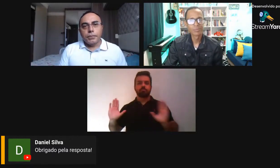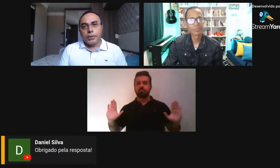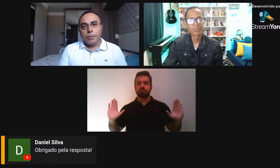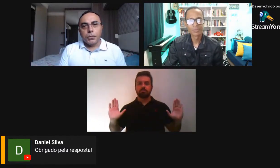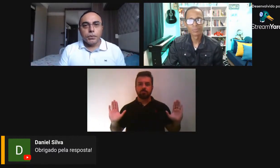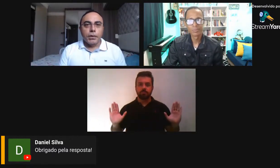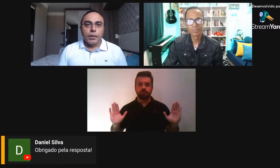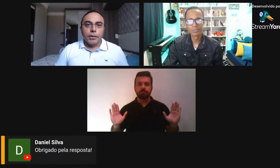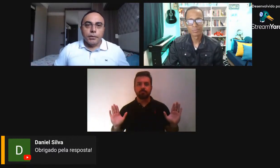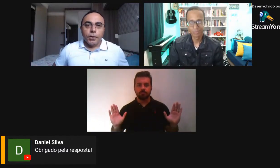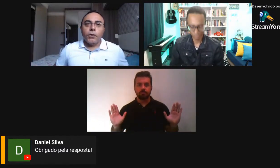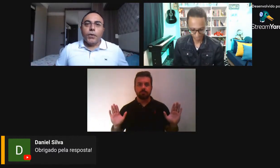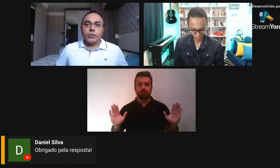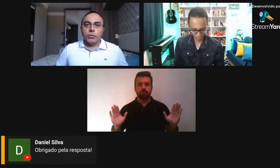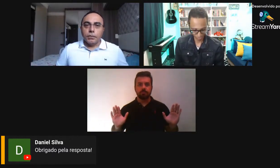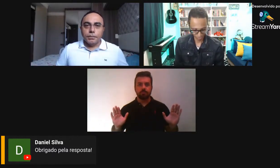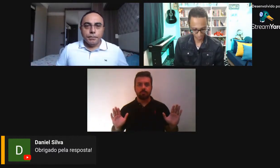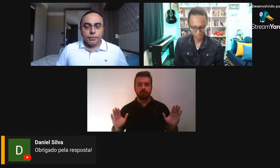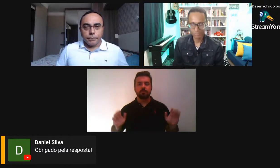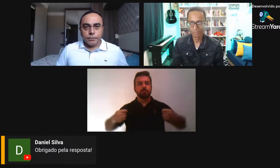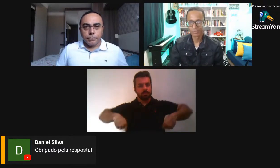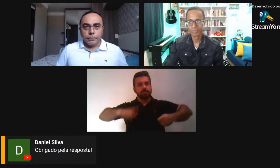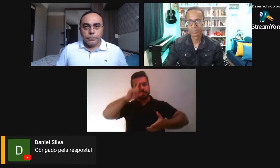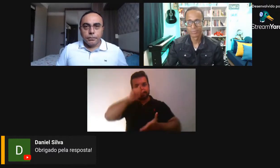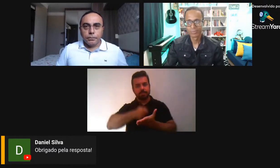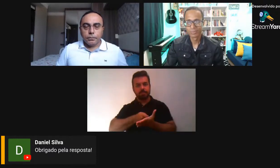está pronto. Não é fácil, não.